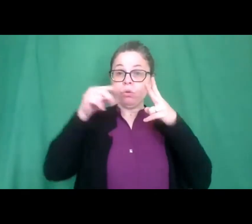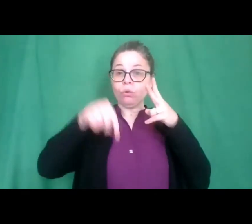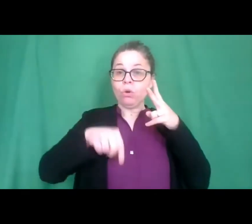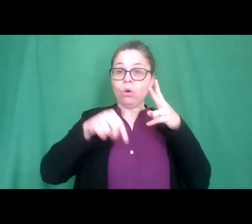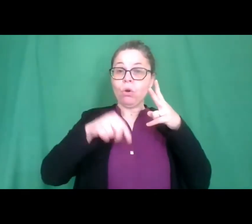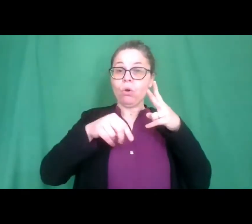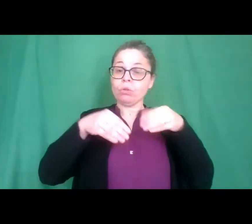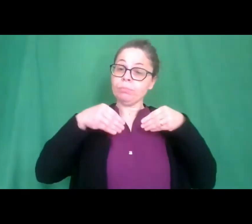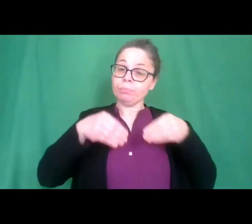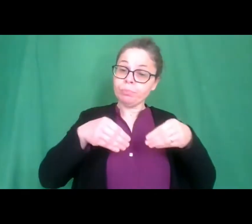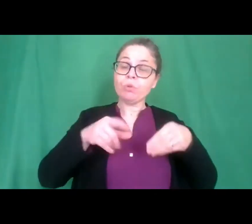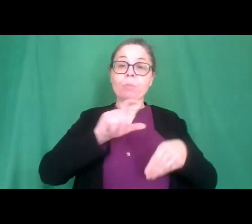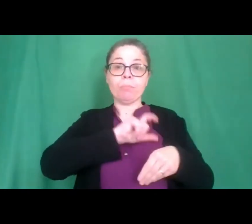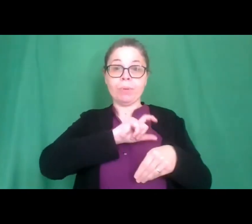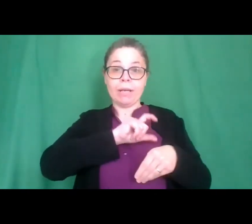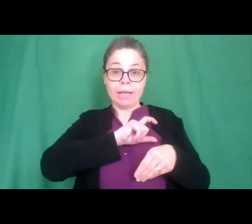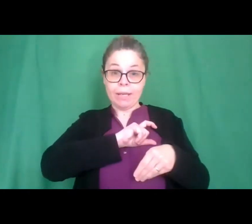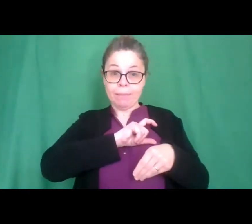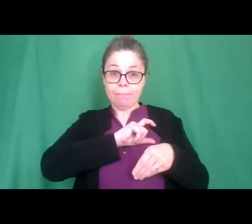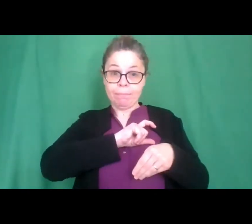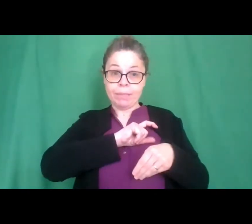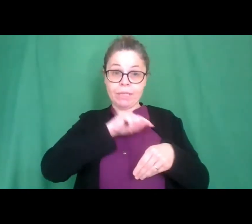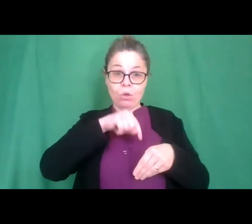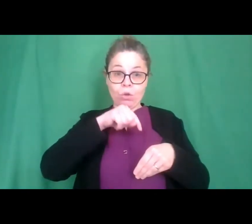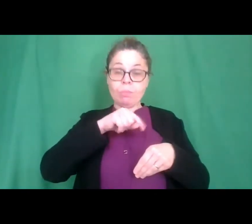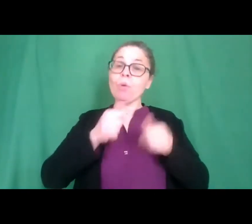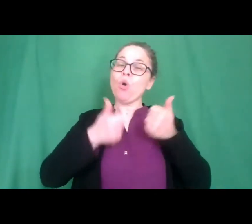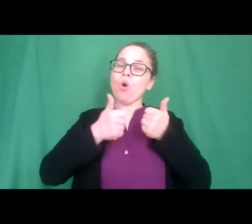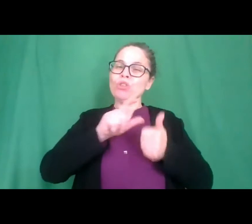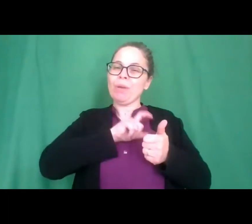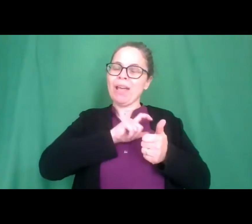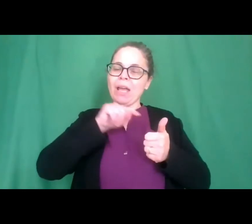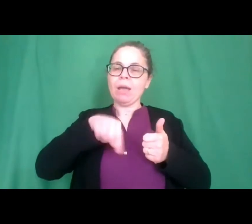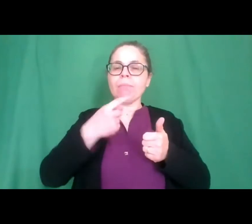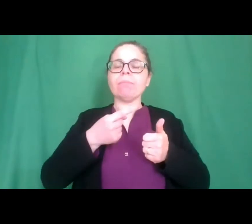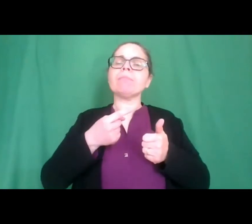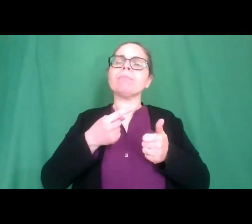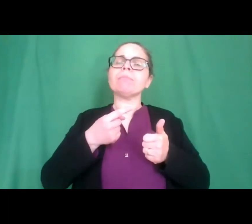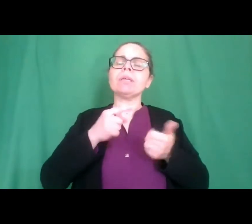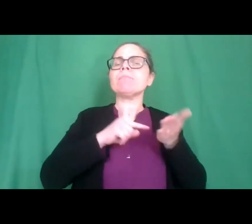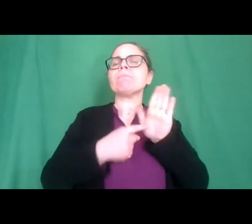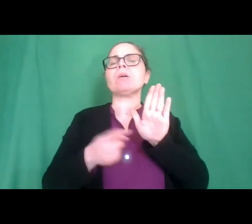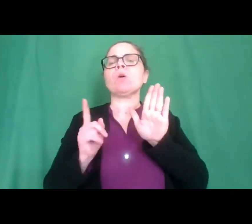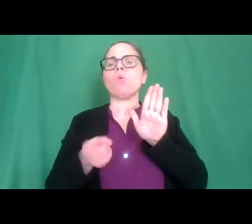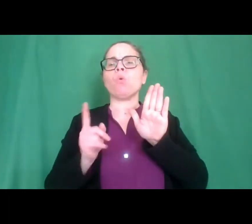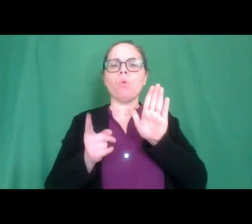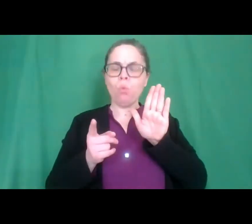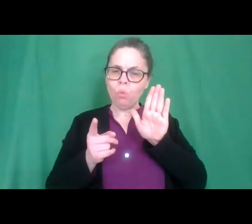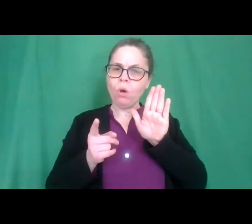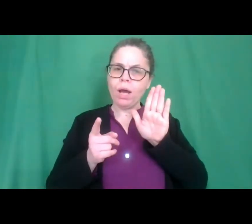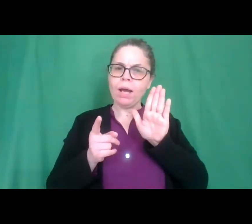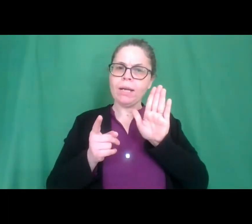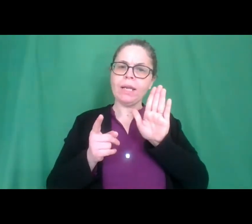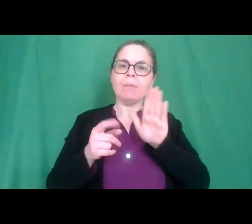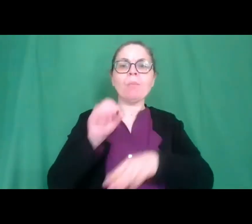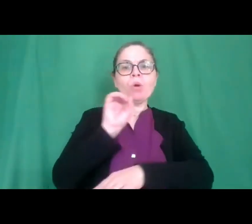al concorso sono il segno di quanto importante sia questa iniziativa per la valenza educativa, per